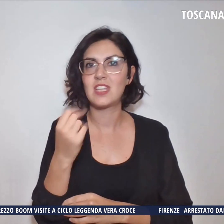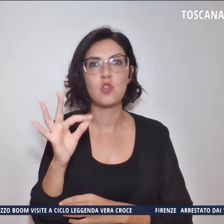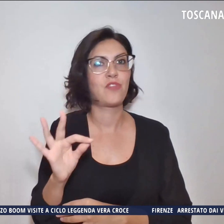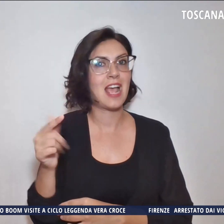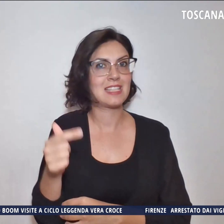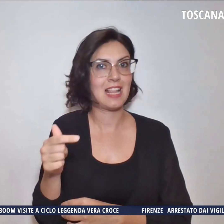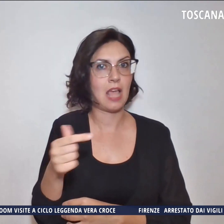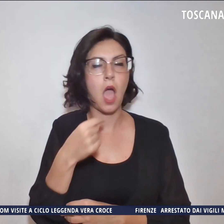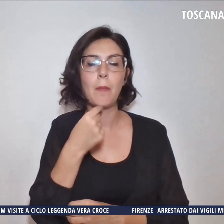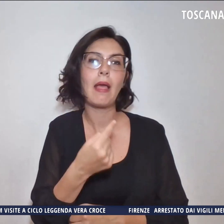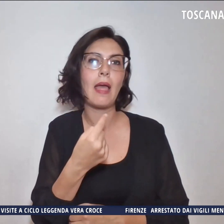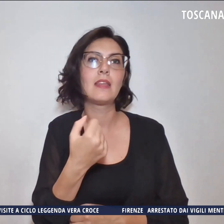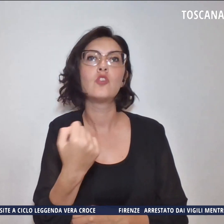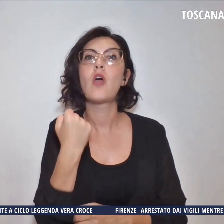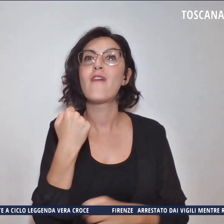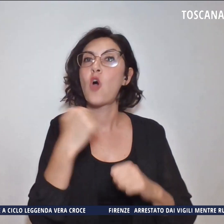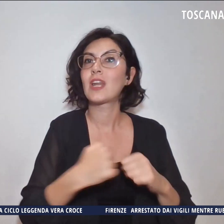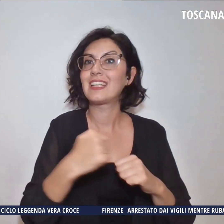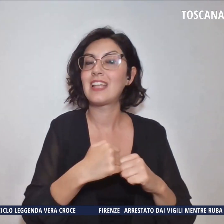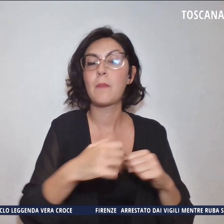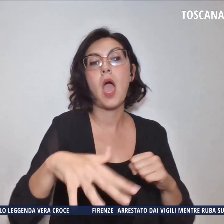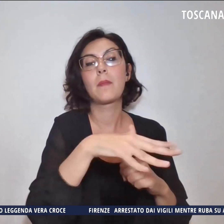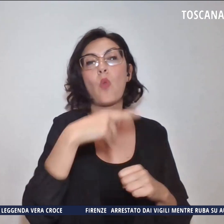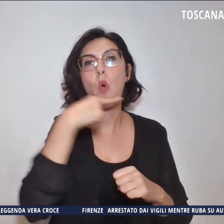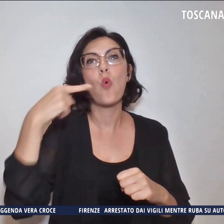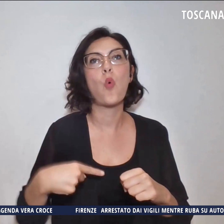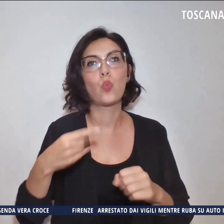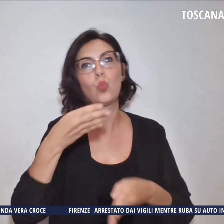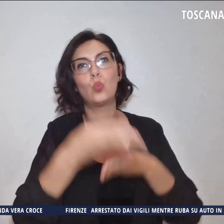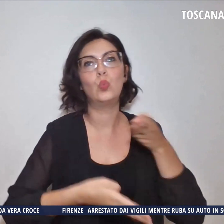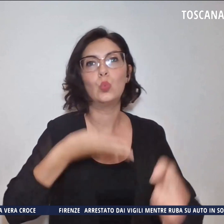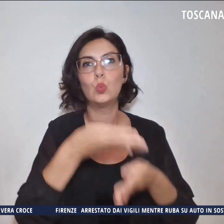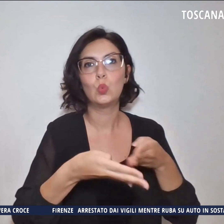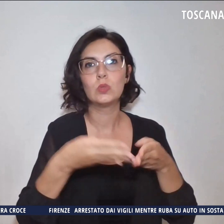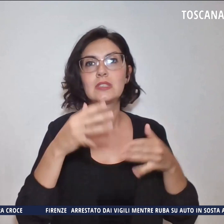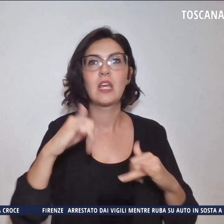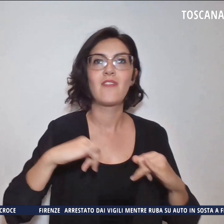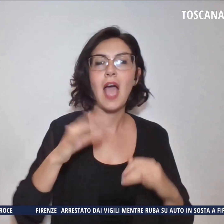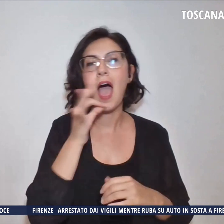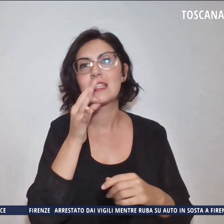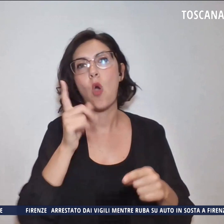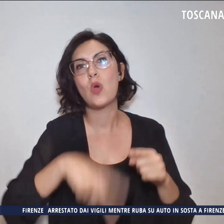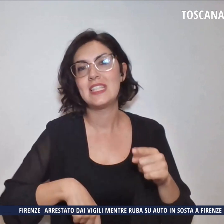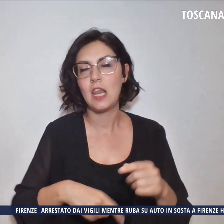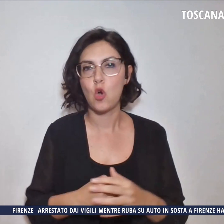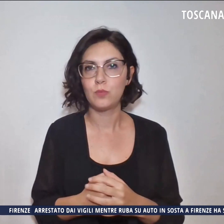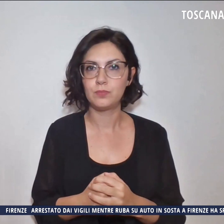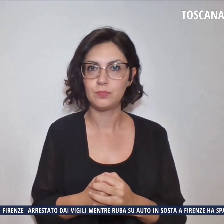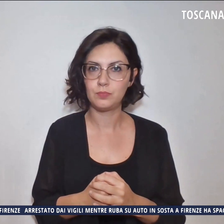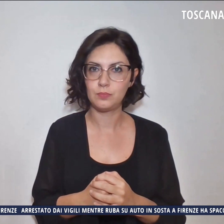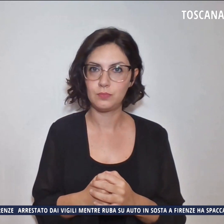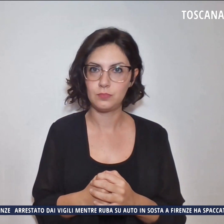Marmi luogo di russi in vacanza o addirittura in esilio e siamo